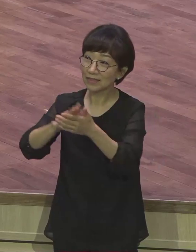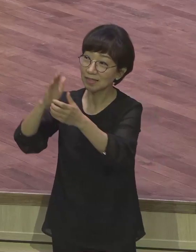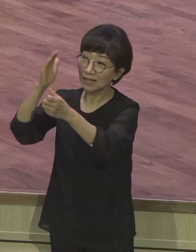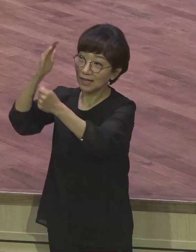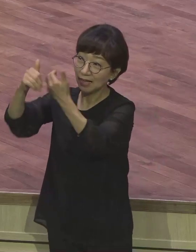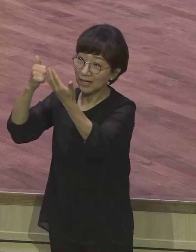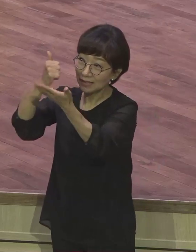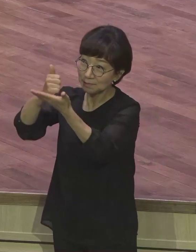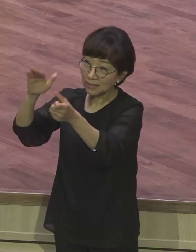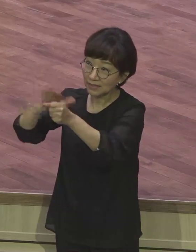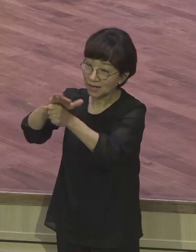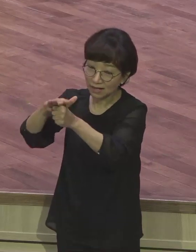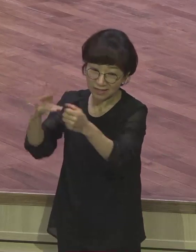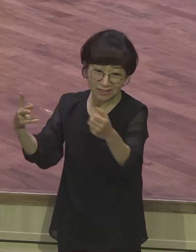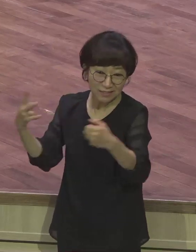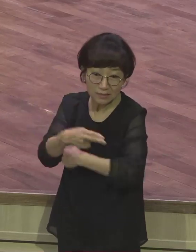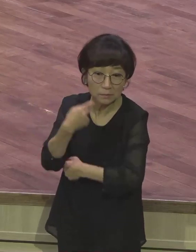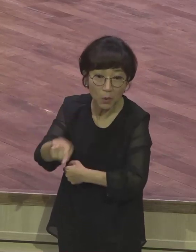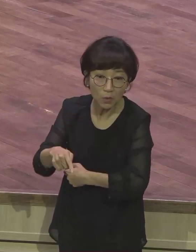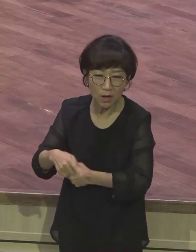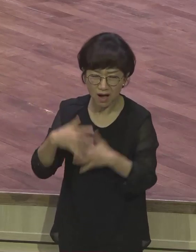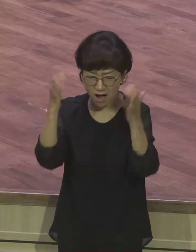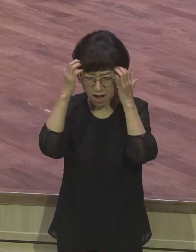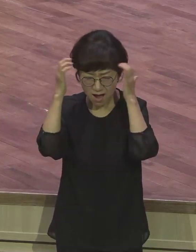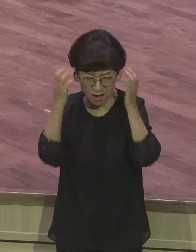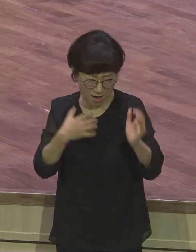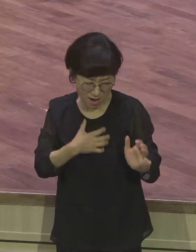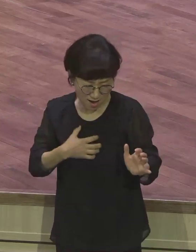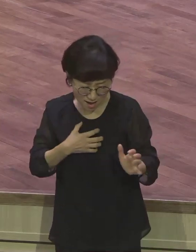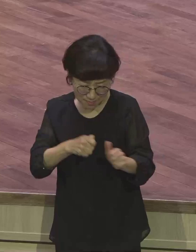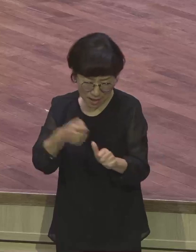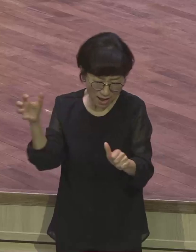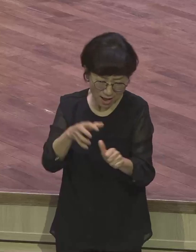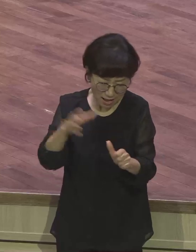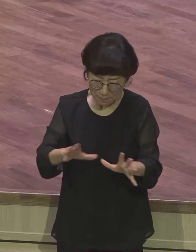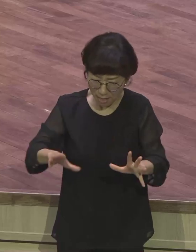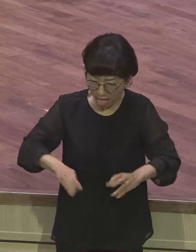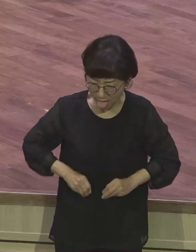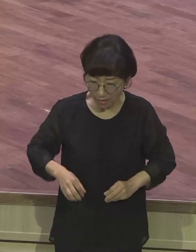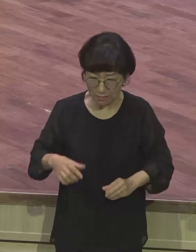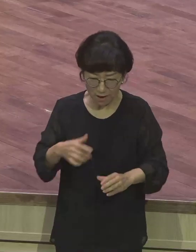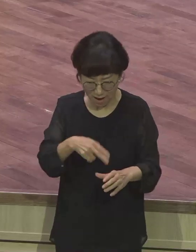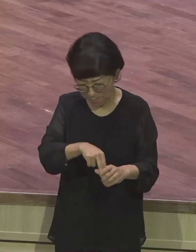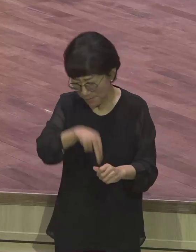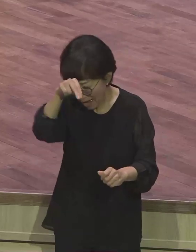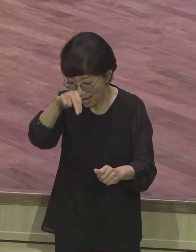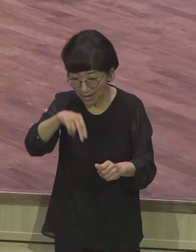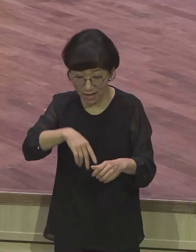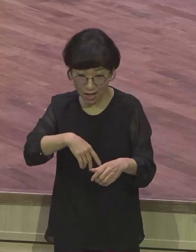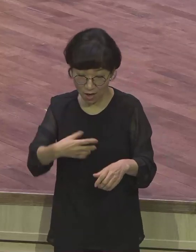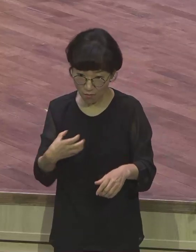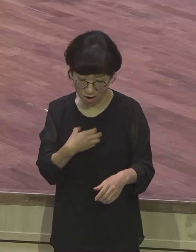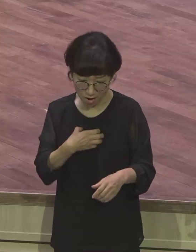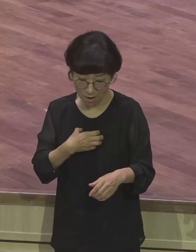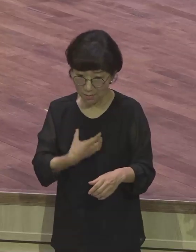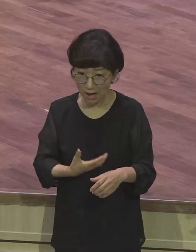끊으리요 환란이나 공거나 박해나 기근이나 적신이나 위험이나 칼이라 기록된 바 우리가 종이를